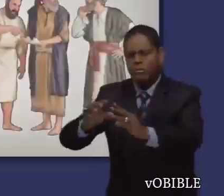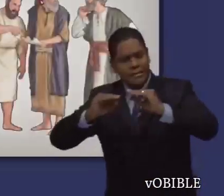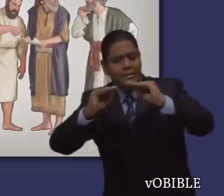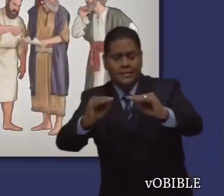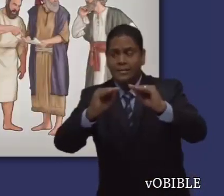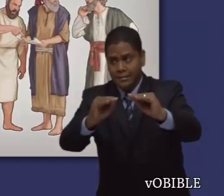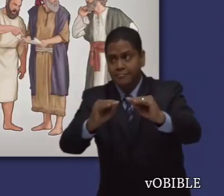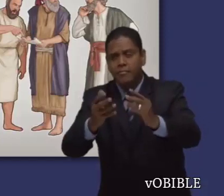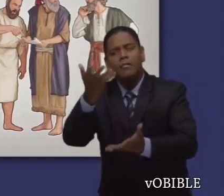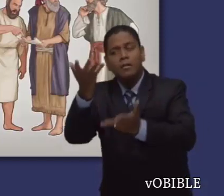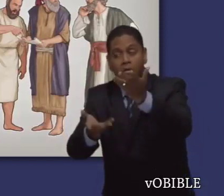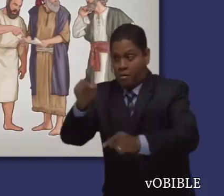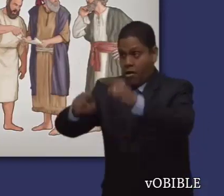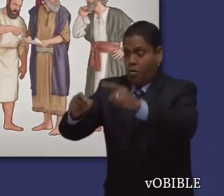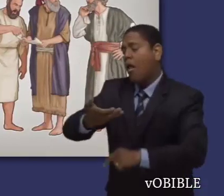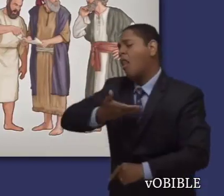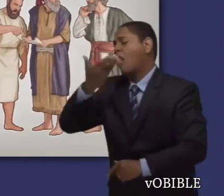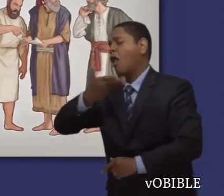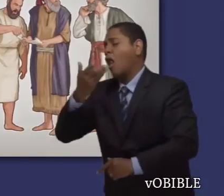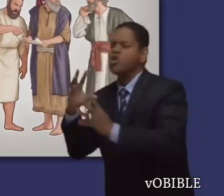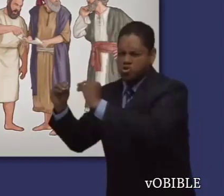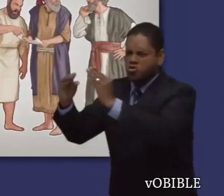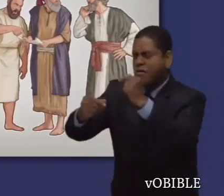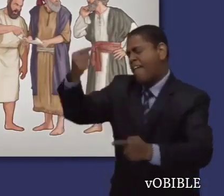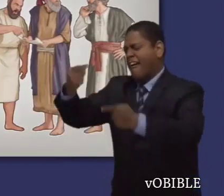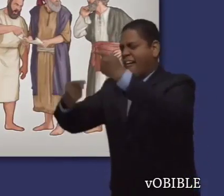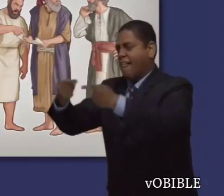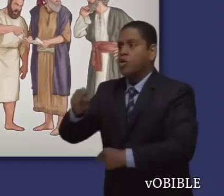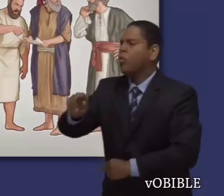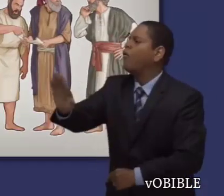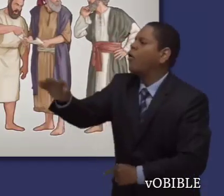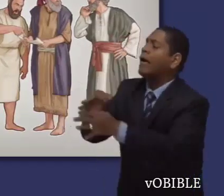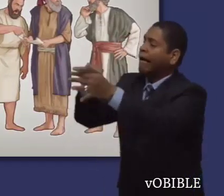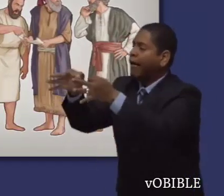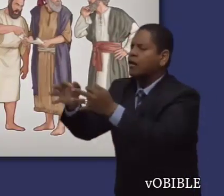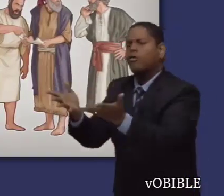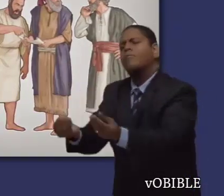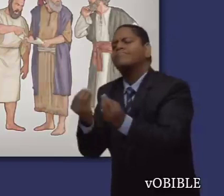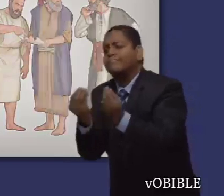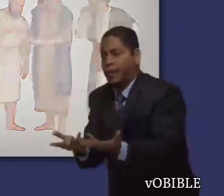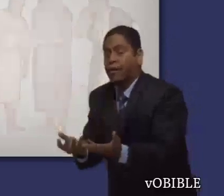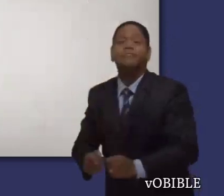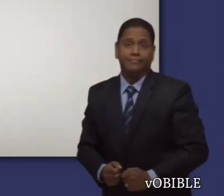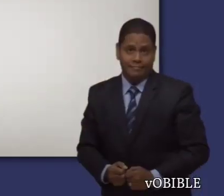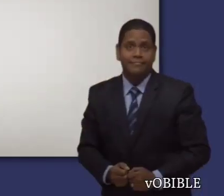También le pide que rechace los debates tontos y sin sentido, pues solo provocan peleas.